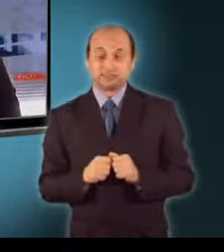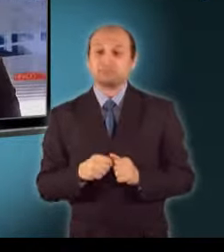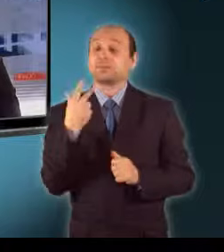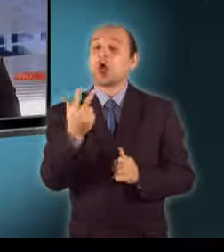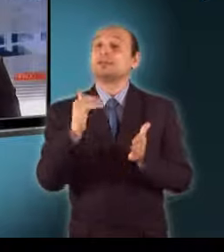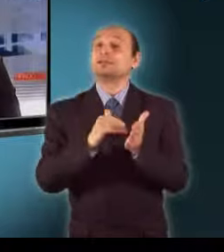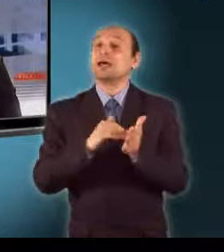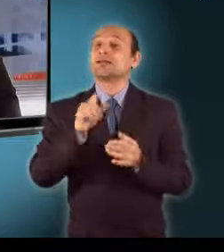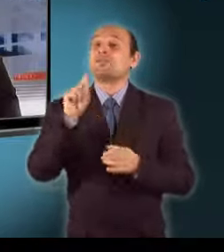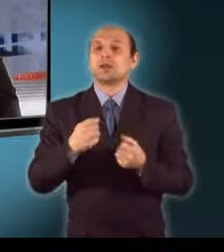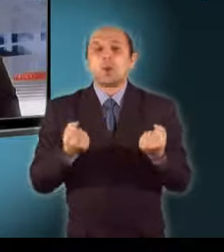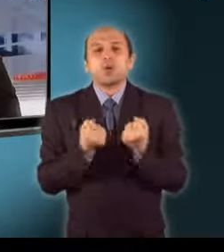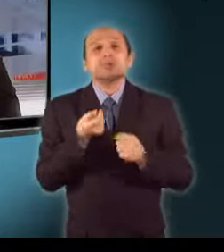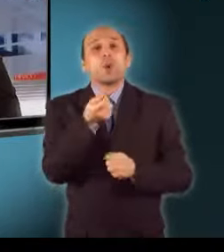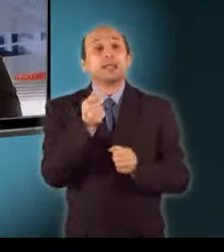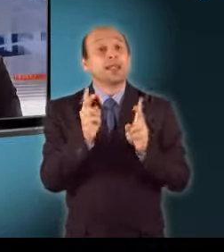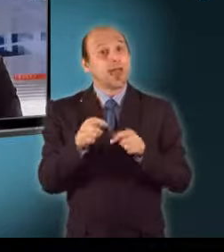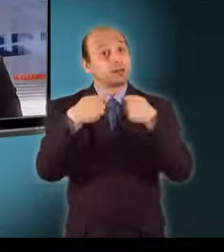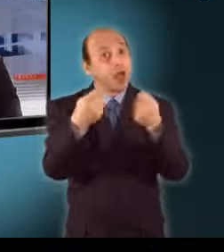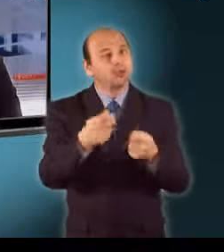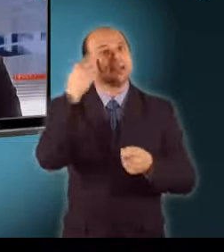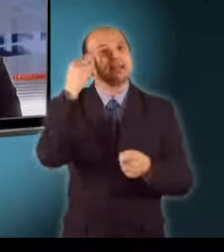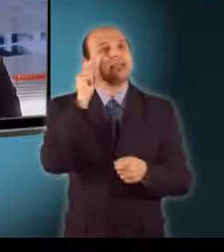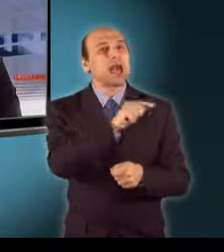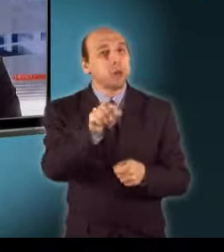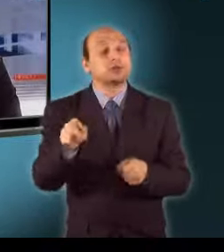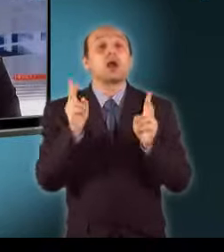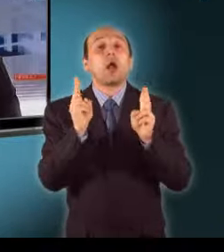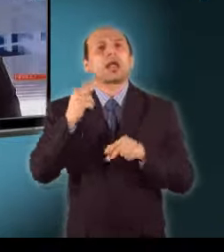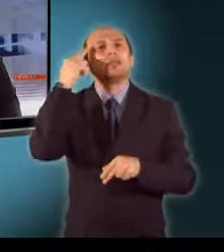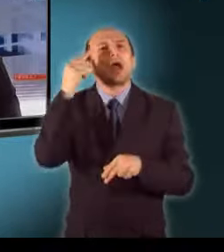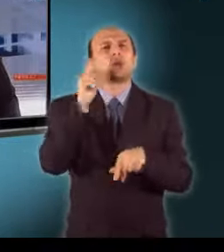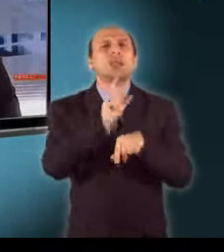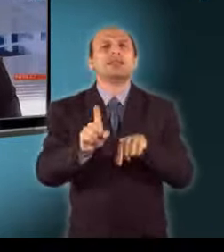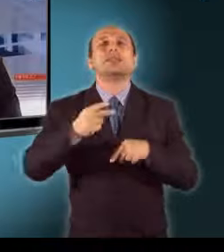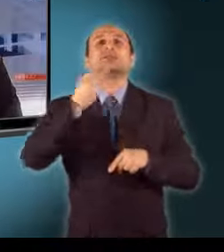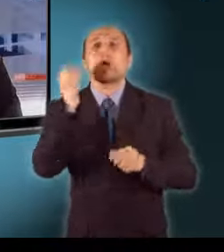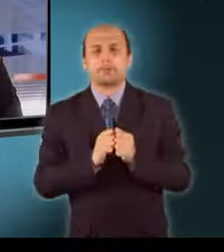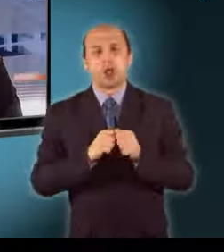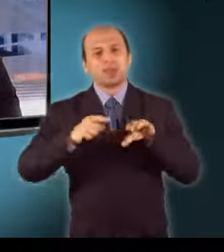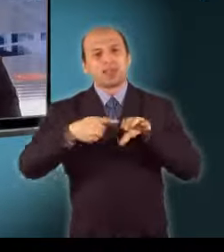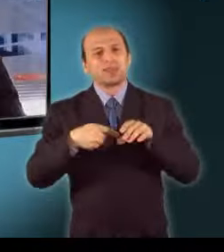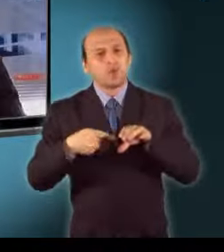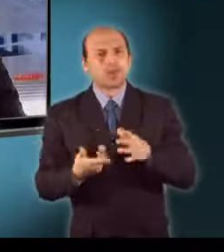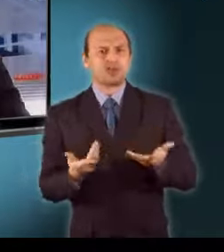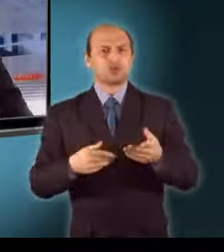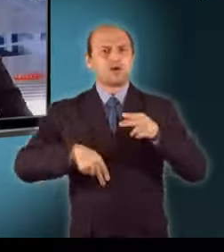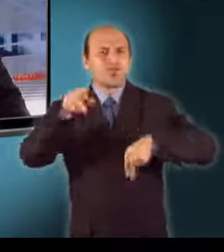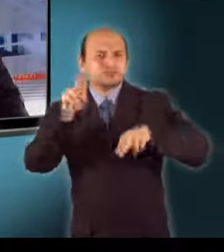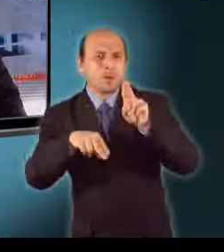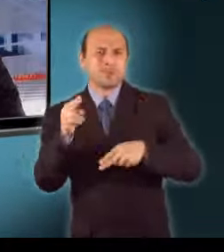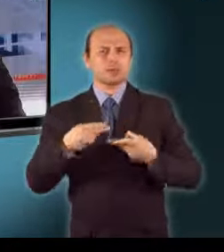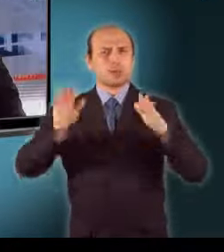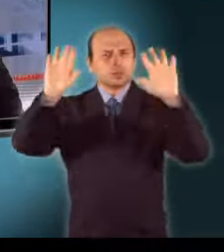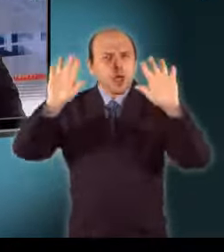forintos ösztöndijat kaphatnak azok a diákok, akik hiány szakmát választanak. A gépi forgácsoló, festőmázoló, tapétázó,